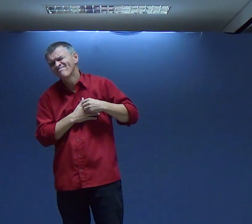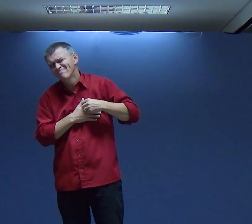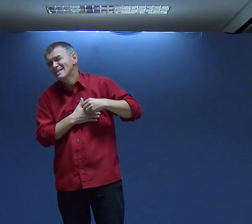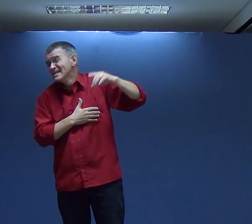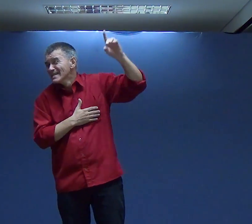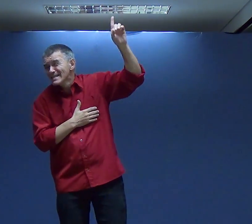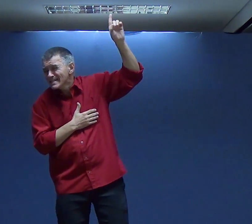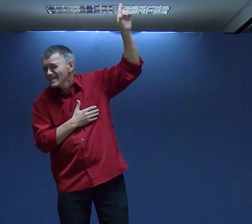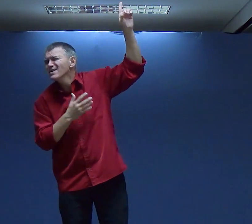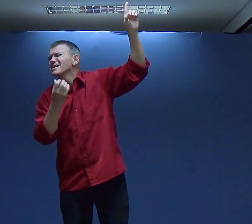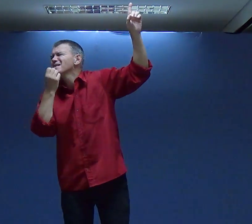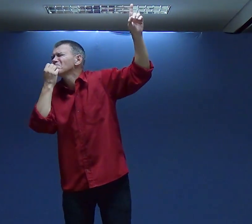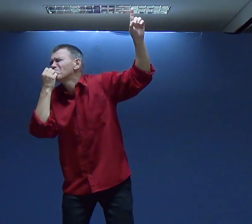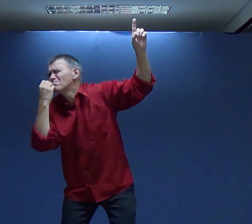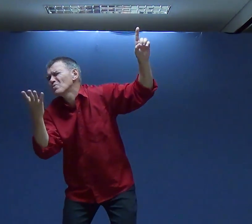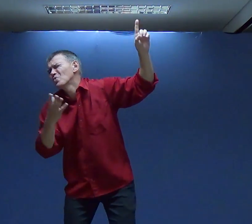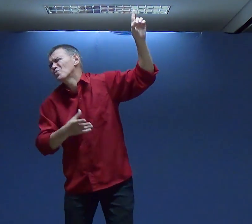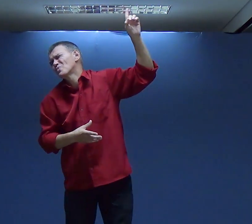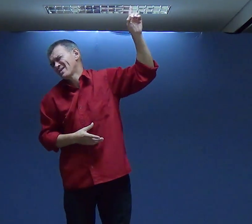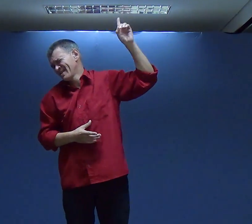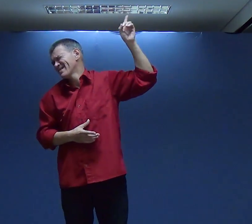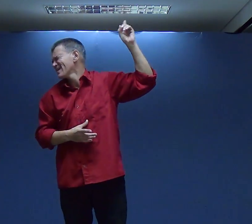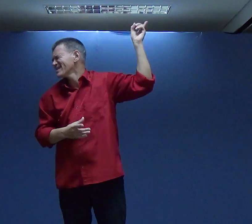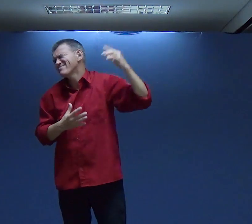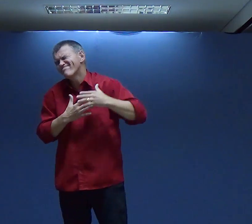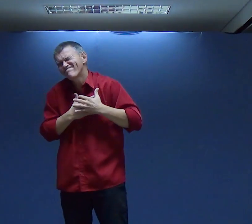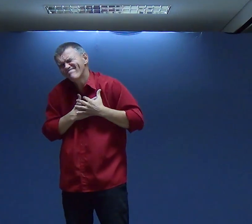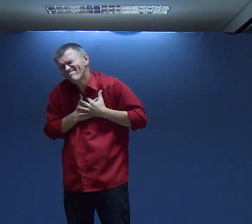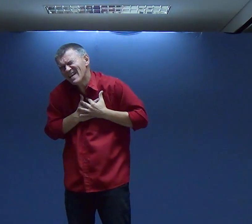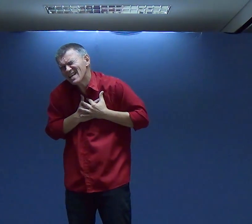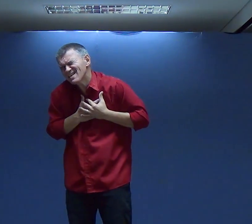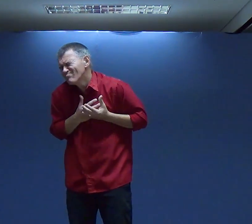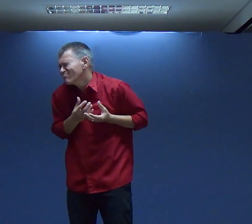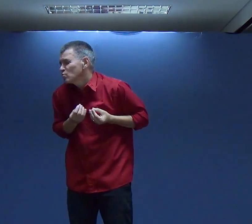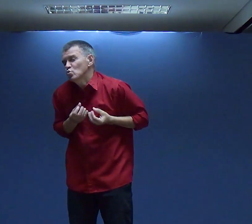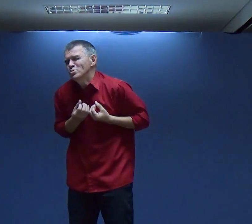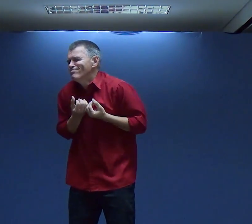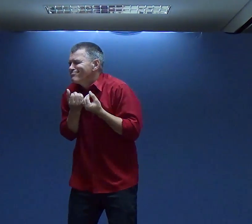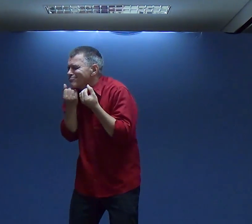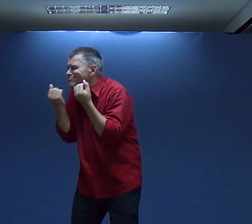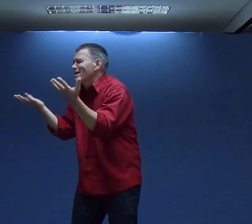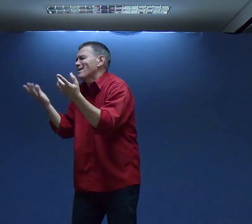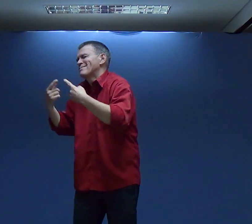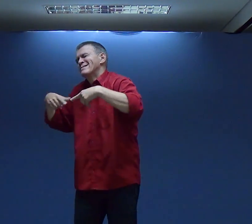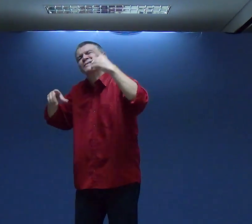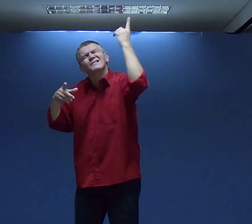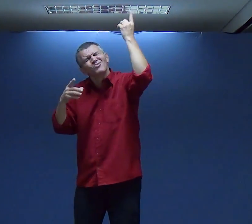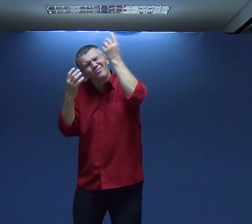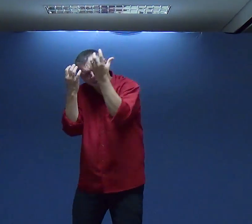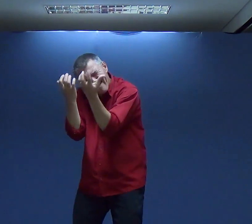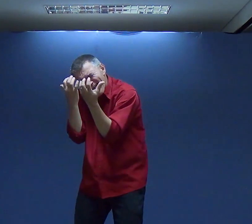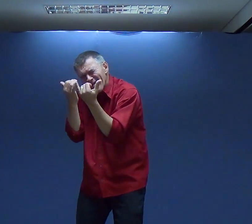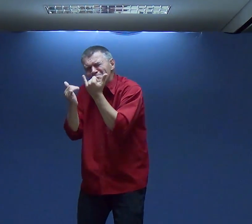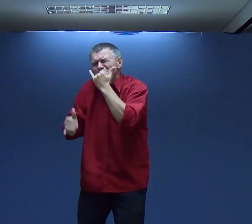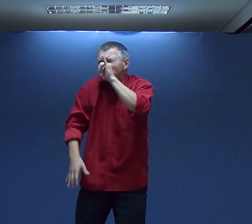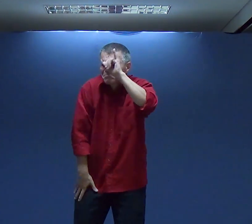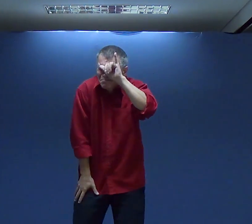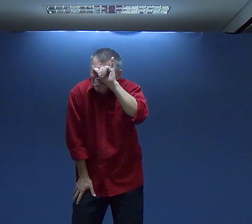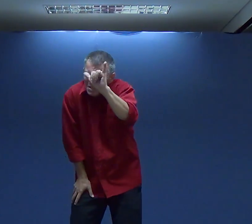Para Para Nós Agora Senhor É Muito Bom Senhor É Maravilhoso E O Senhor